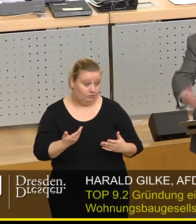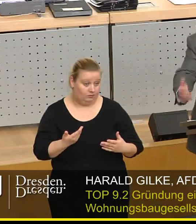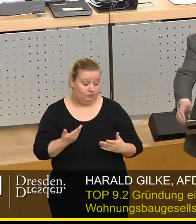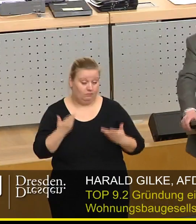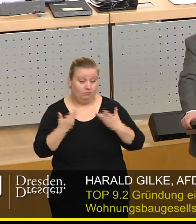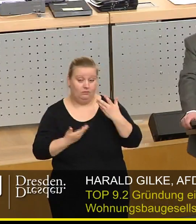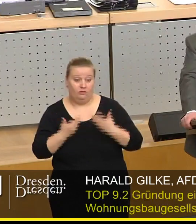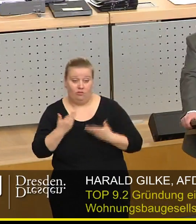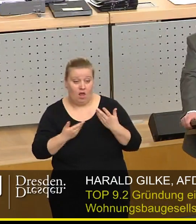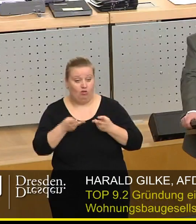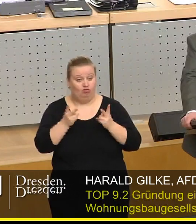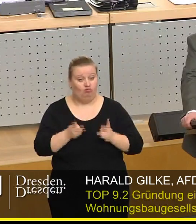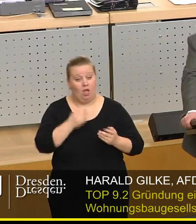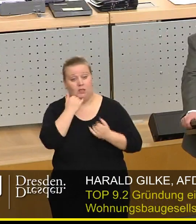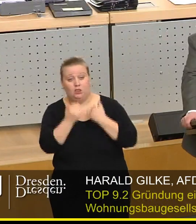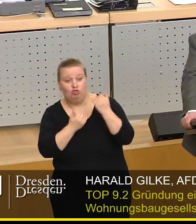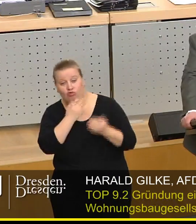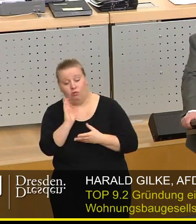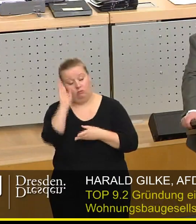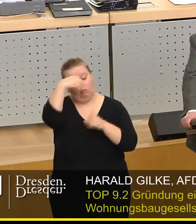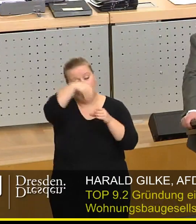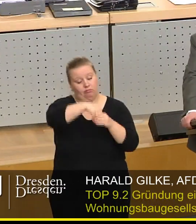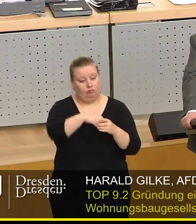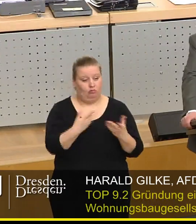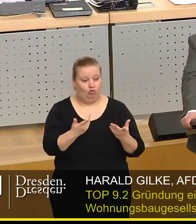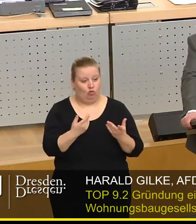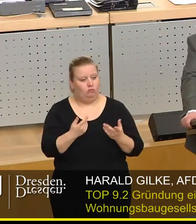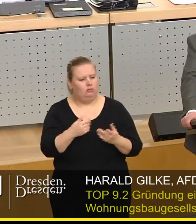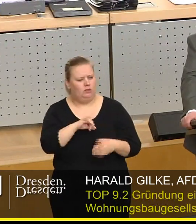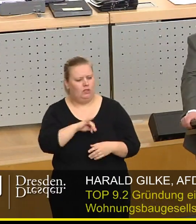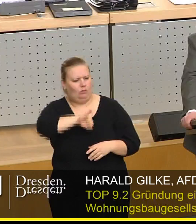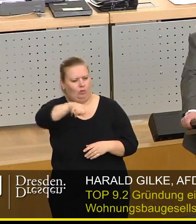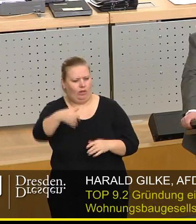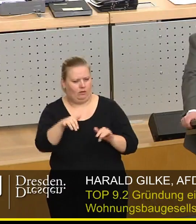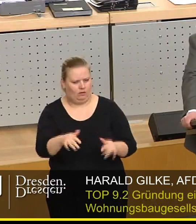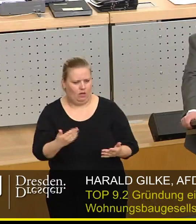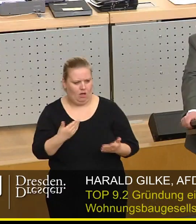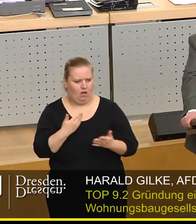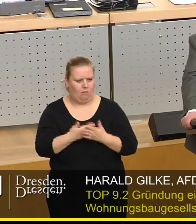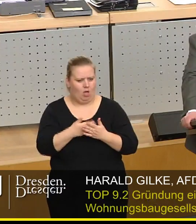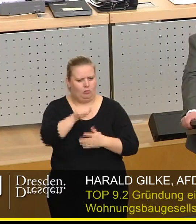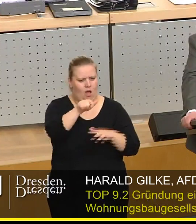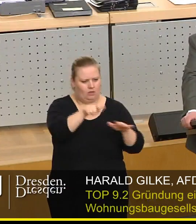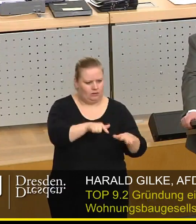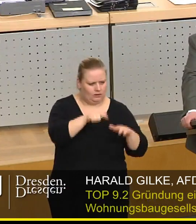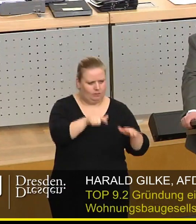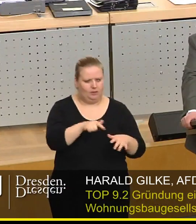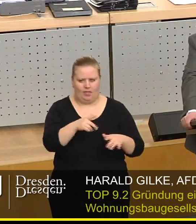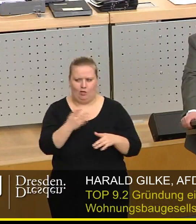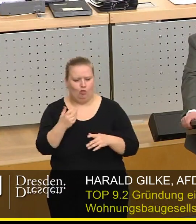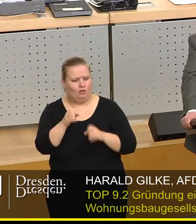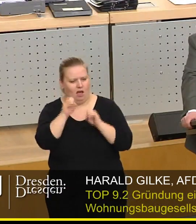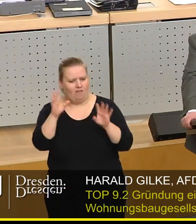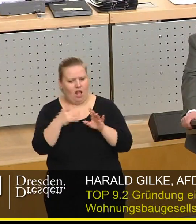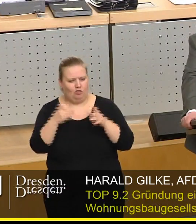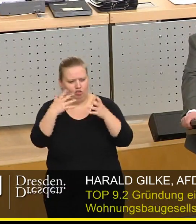ja besonders in die Stadtgeschichte hineinschreiben. Wir haben schon markante Projekte in Dresden gehabt, ob das die A17 war oder die Waldschlösschen Brücke.